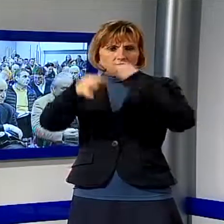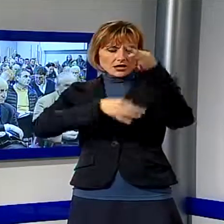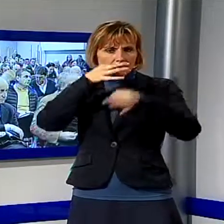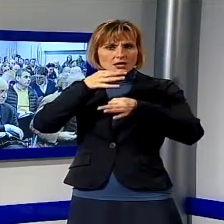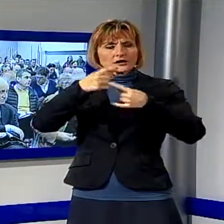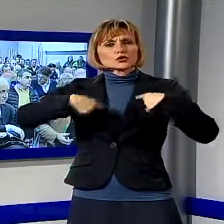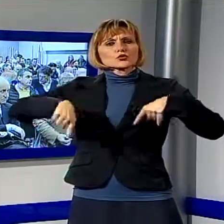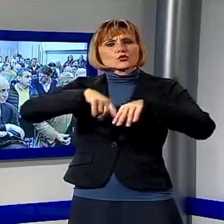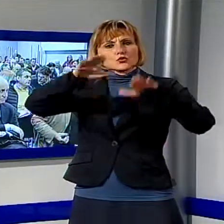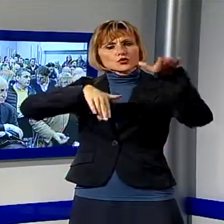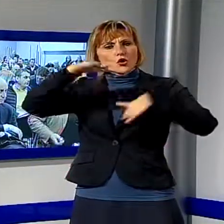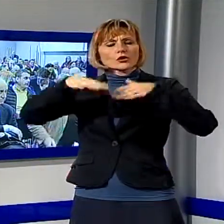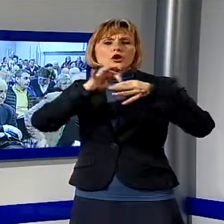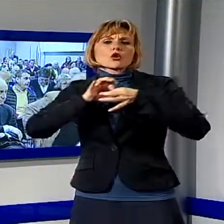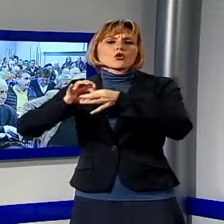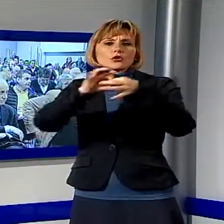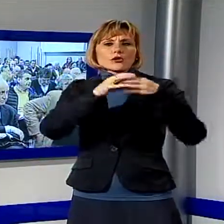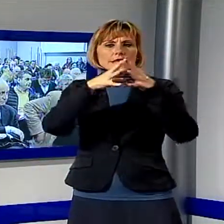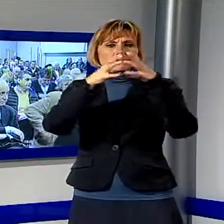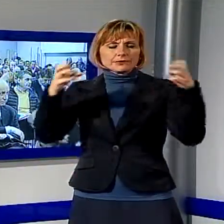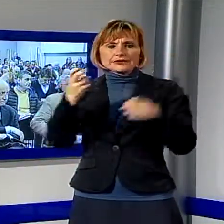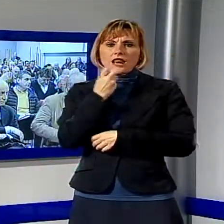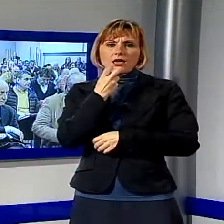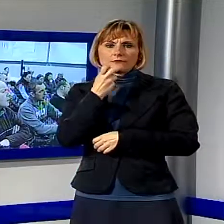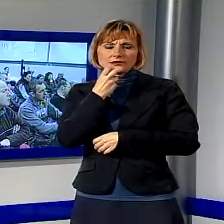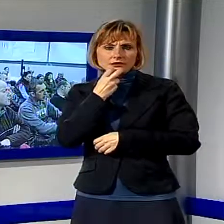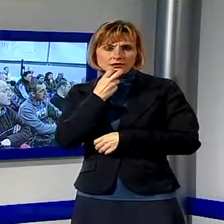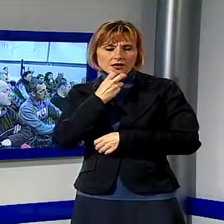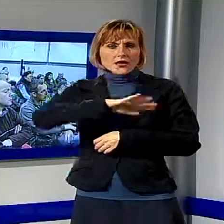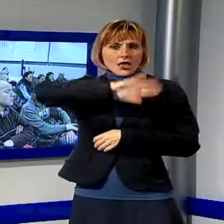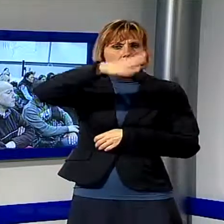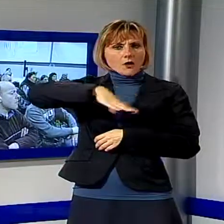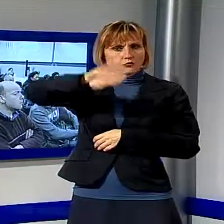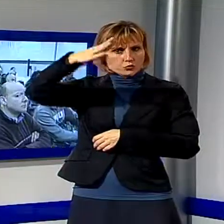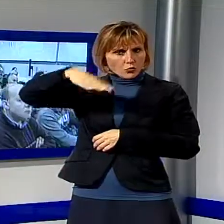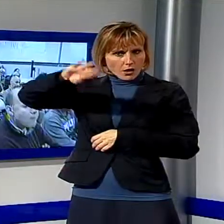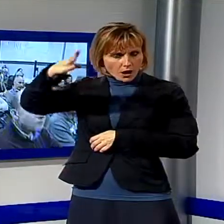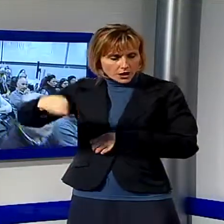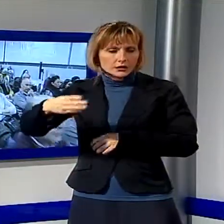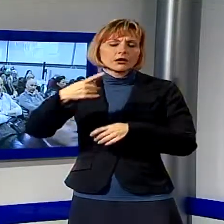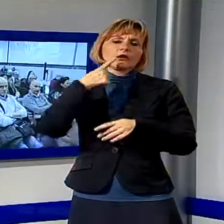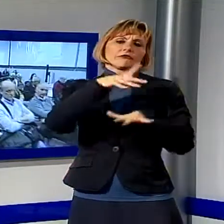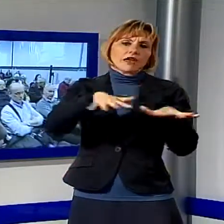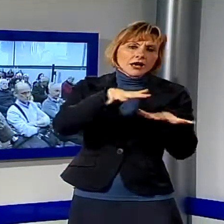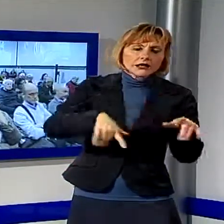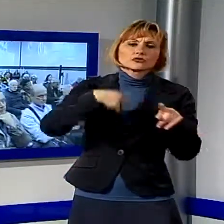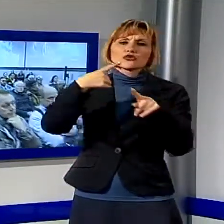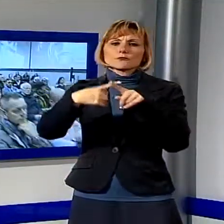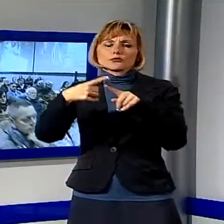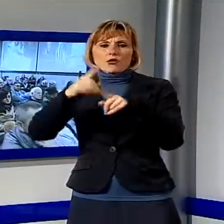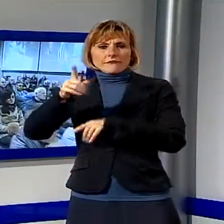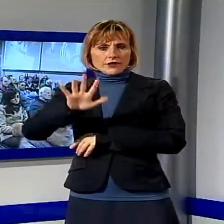convocata con il coordinamento delle imprese lapide Apo Versilesi che si è tenuta all'interno dei locali del Musa di Pietrasanta.